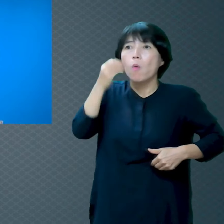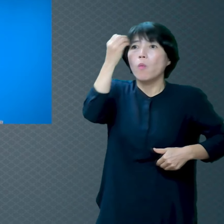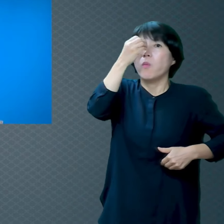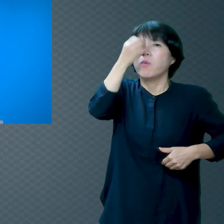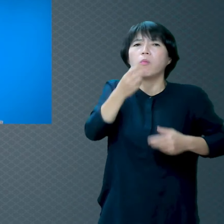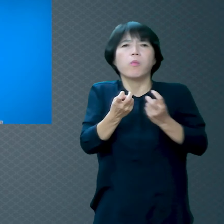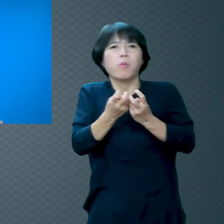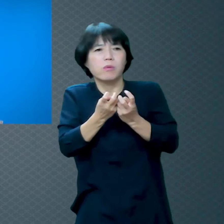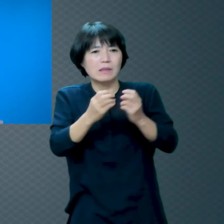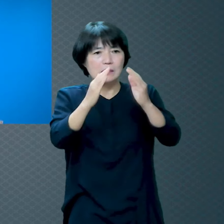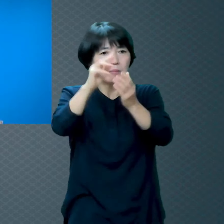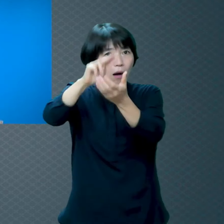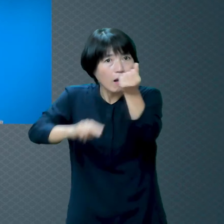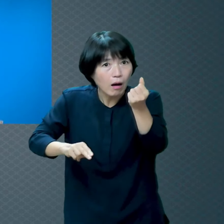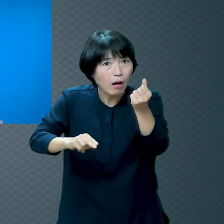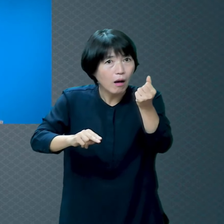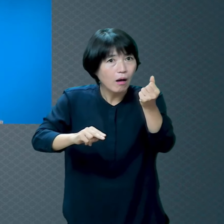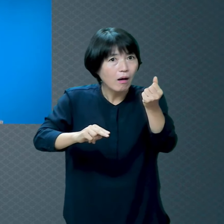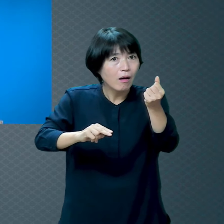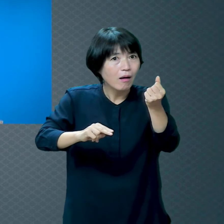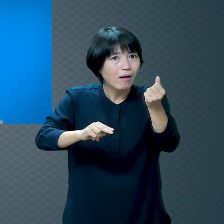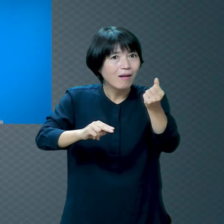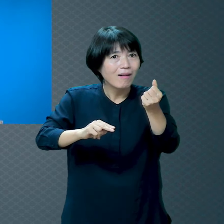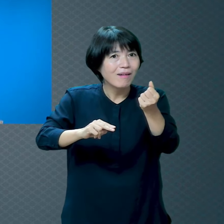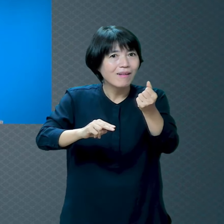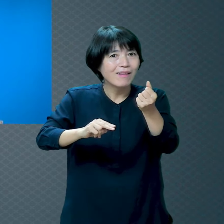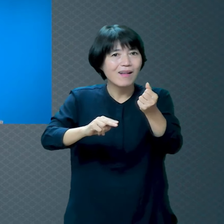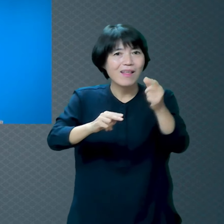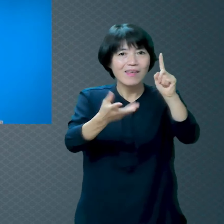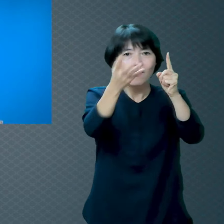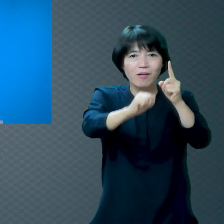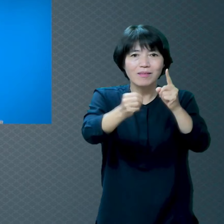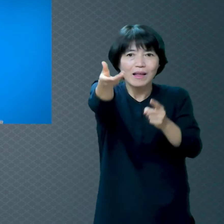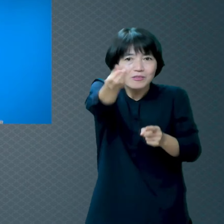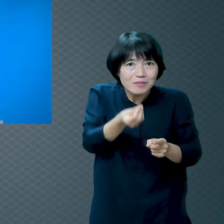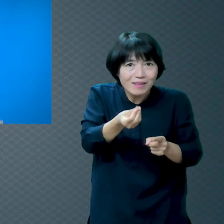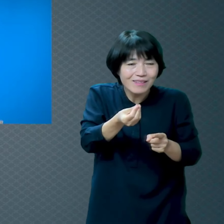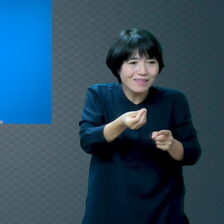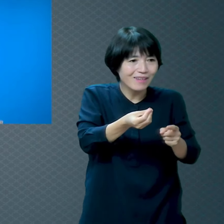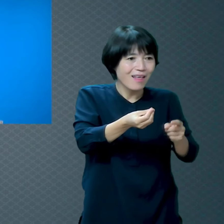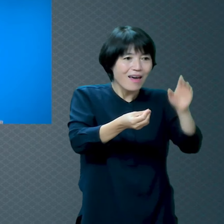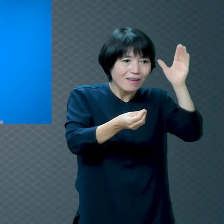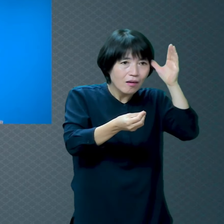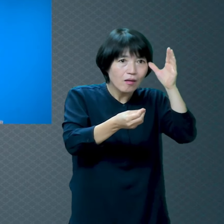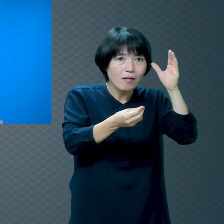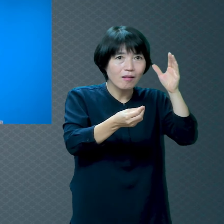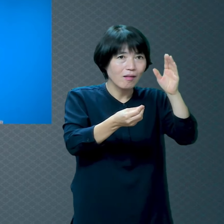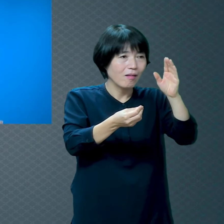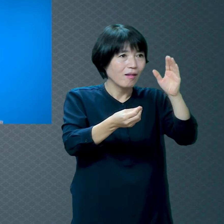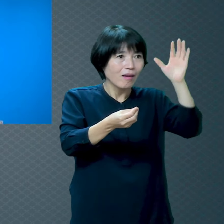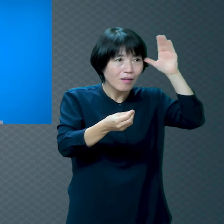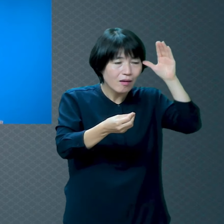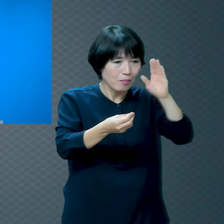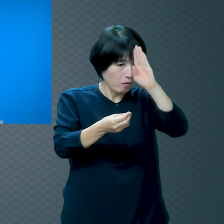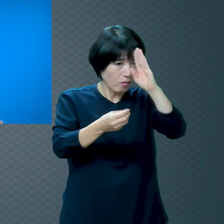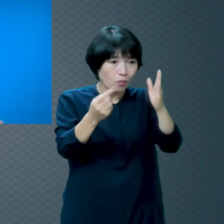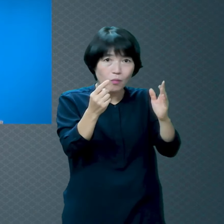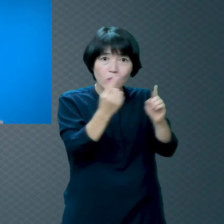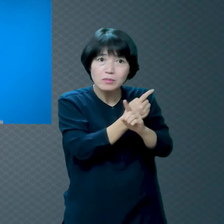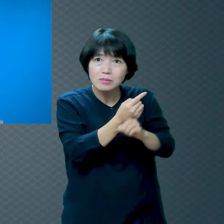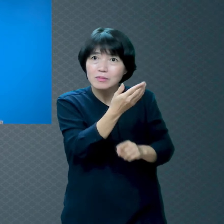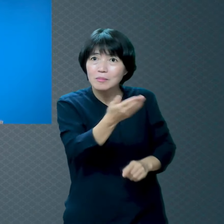집을 파는 것뿐만이 아니고 한 1억 대출을 받아야 돼요 이 개 고치려면 해요 안 해요 그런데